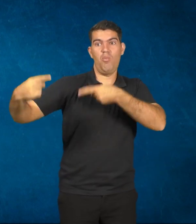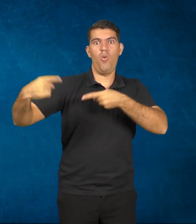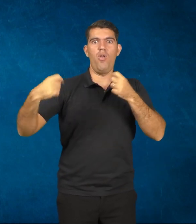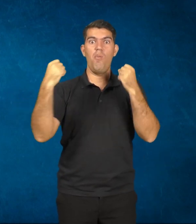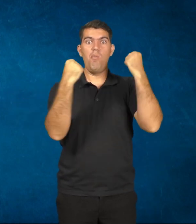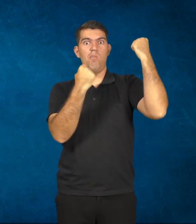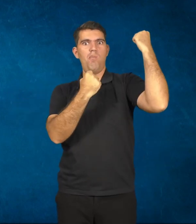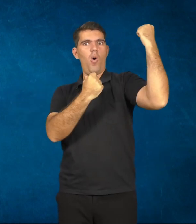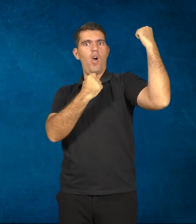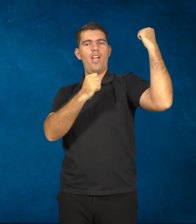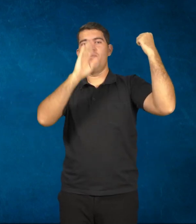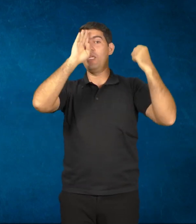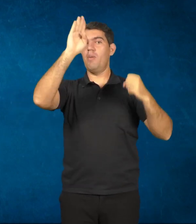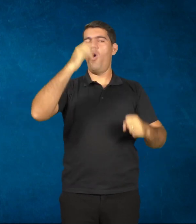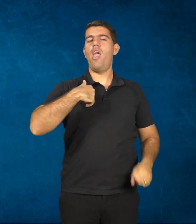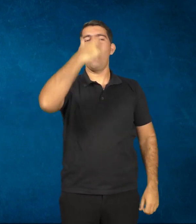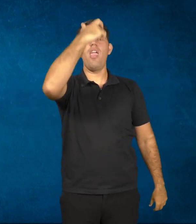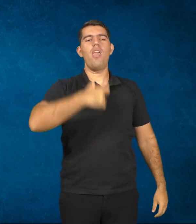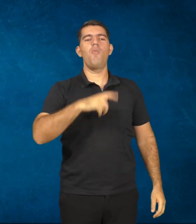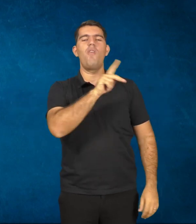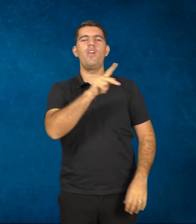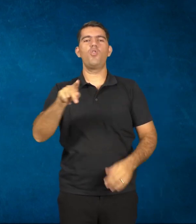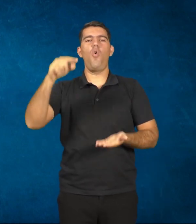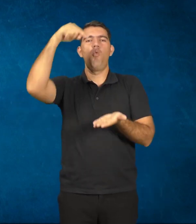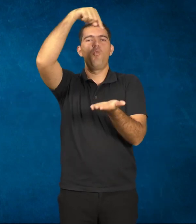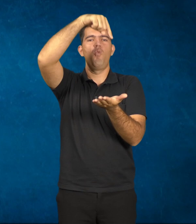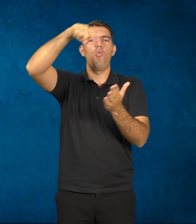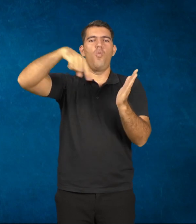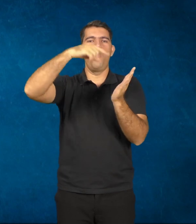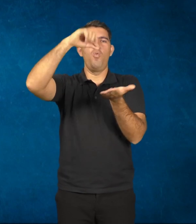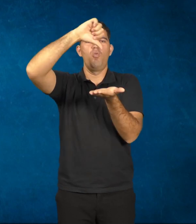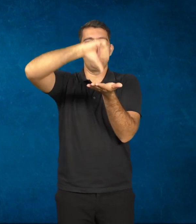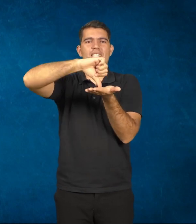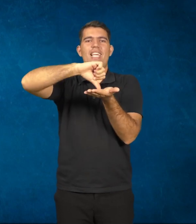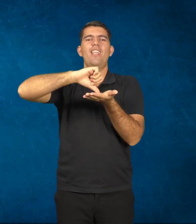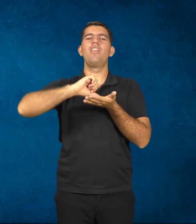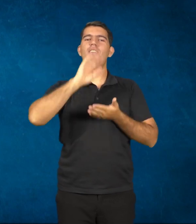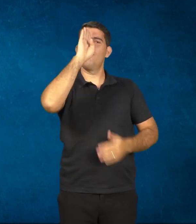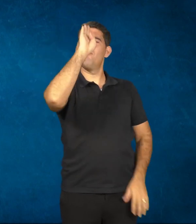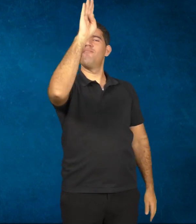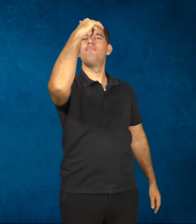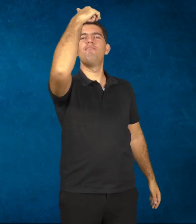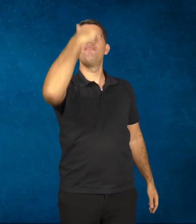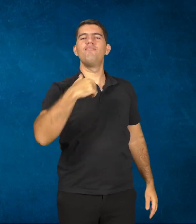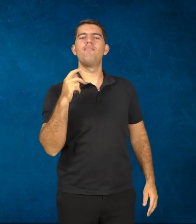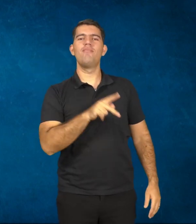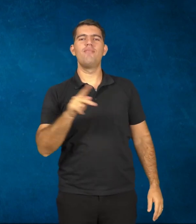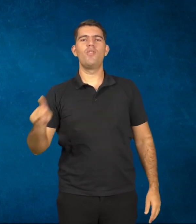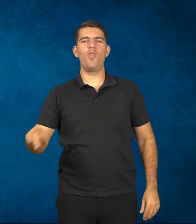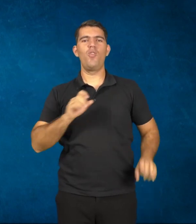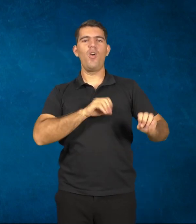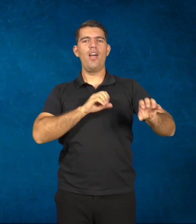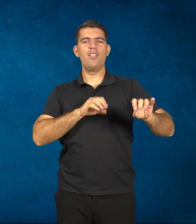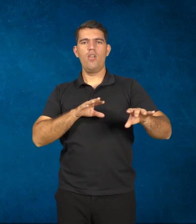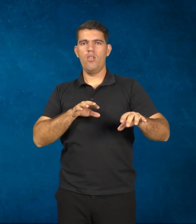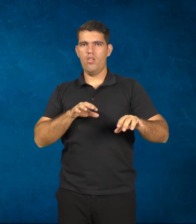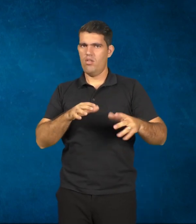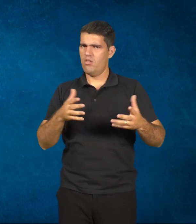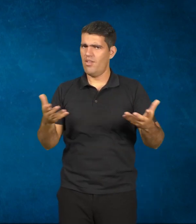o centro da educação que hoje em dia já não se suporta mais que os alunos têm acesso a informações.